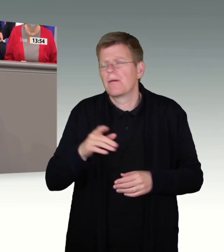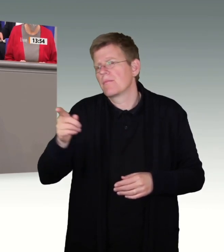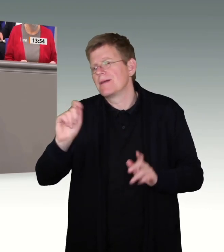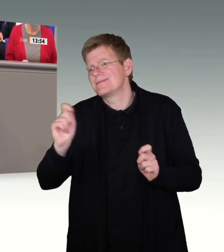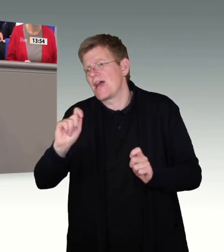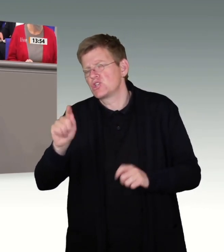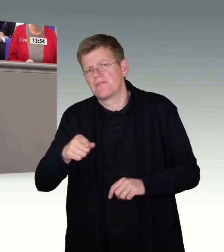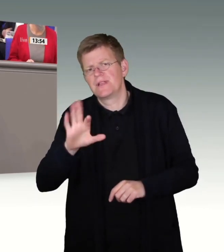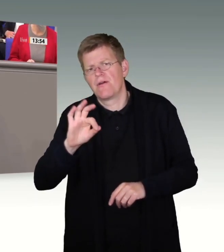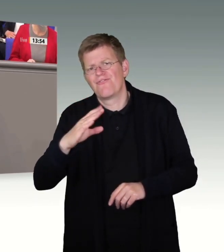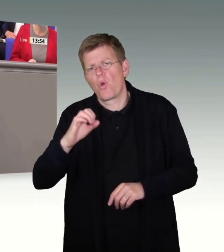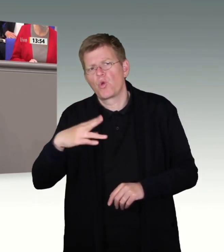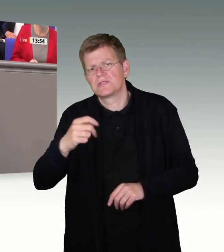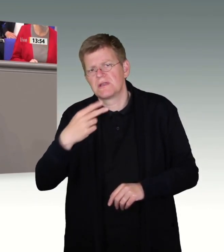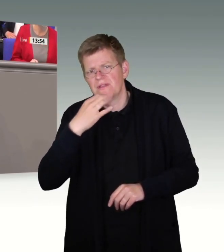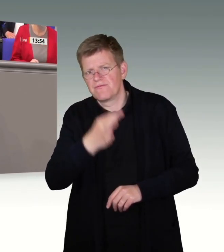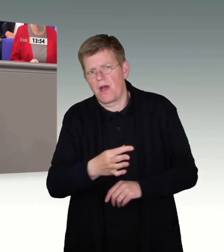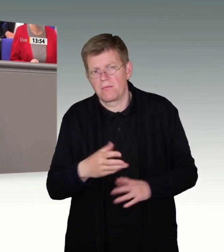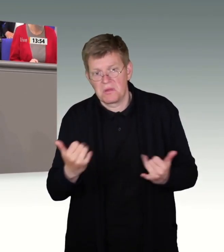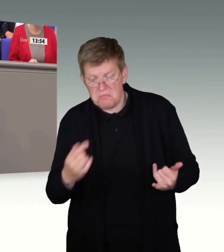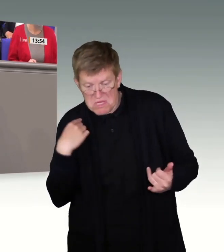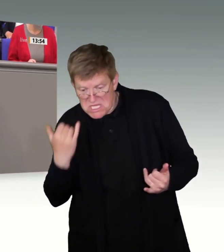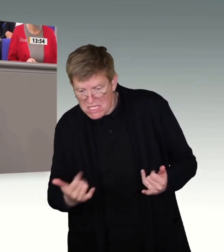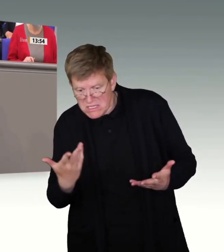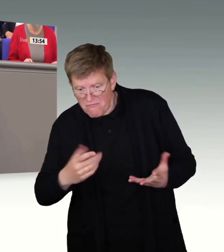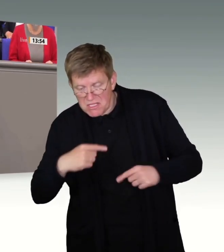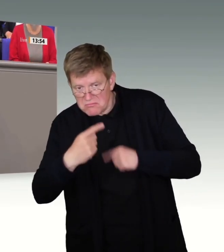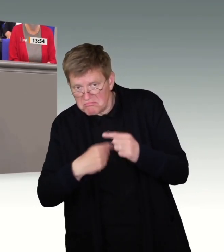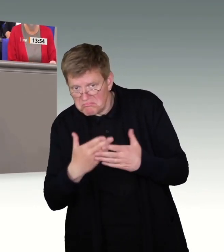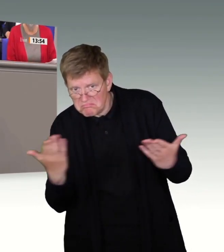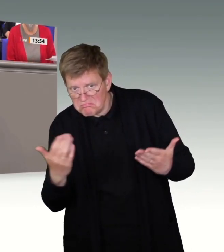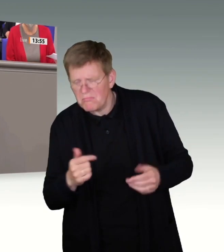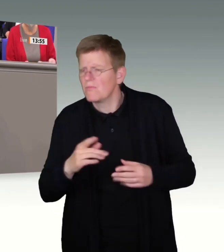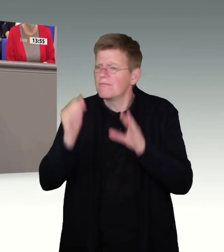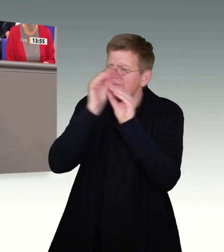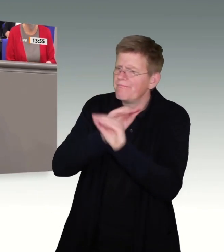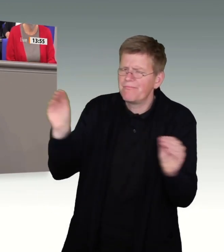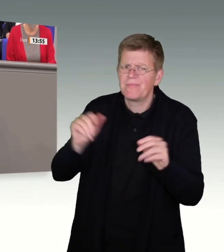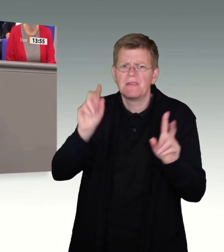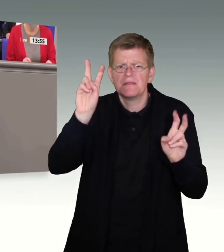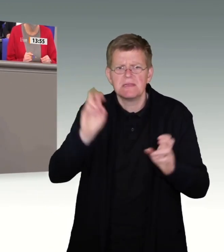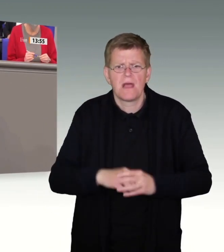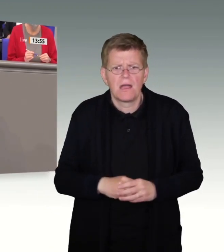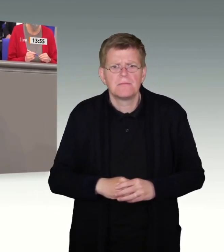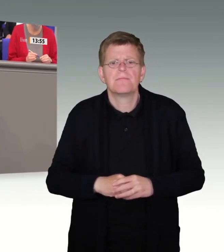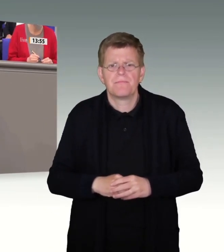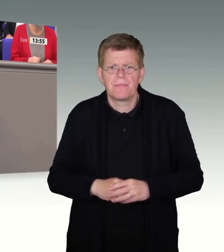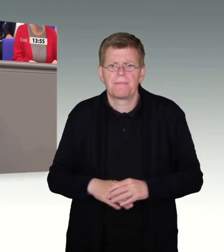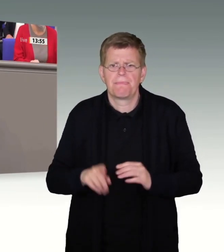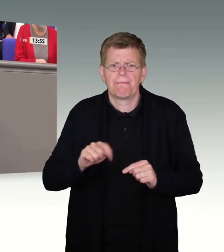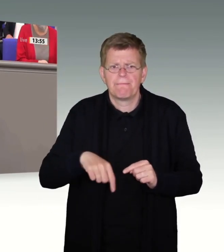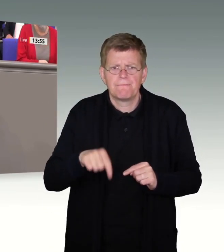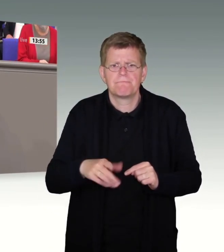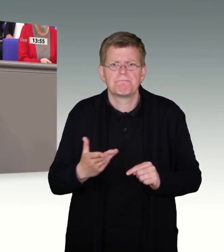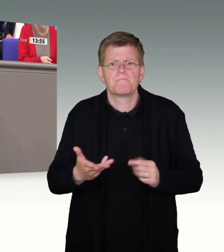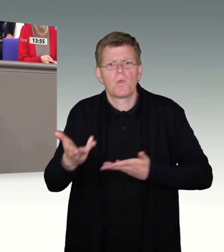im Rahmen dieser Rückkehrinitiative bisher unternommen wurde. Die einzige Auskunft ist dort gewesen. Ich zitiere, die nähere Ausgestaltung